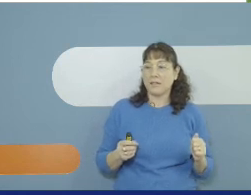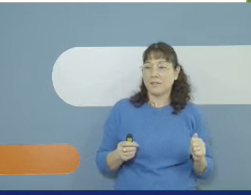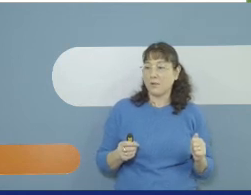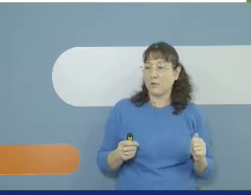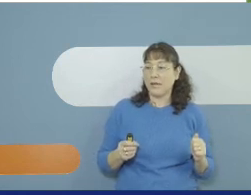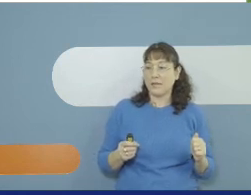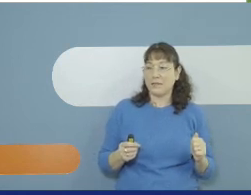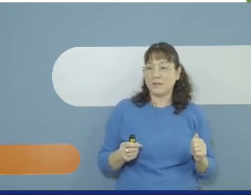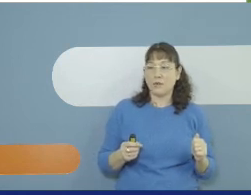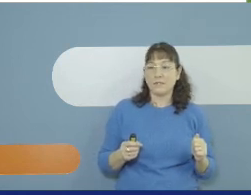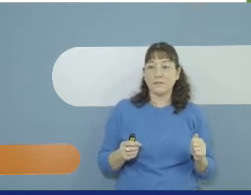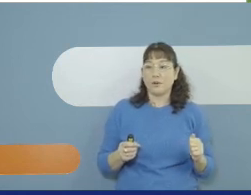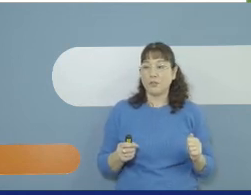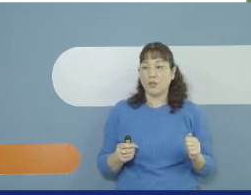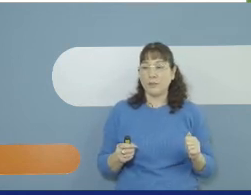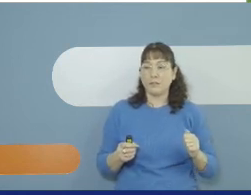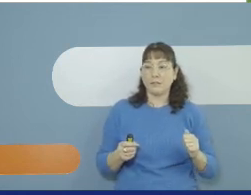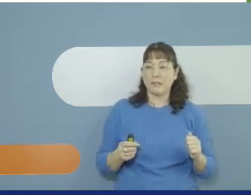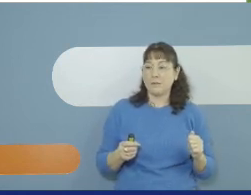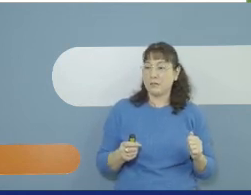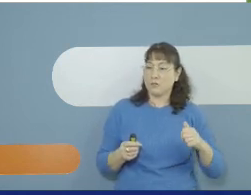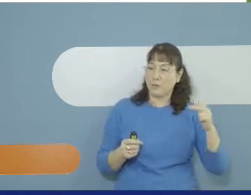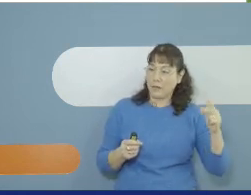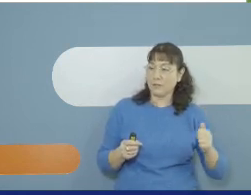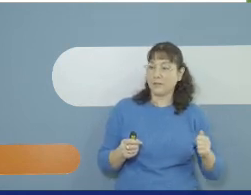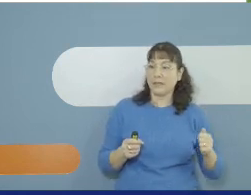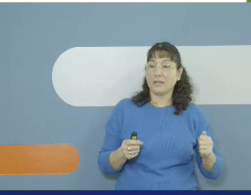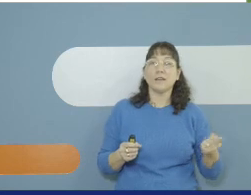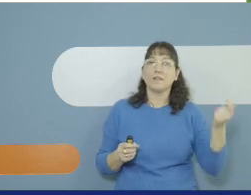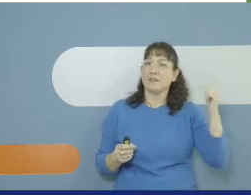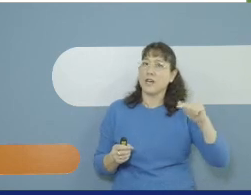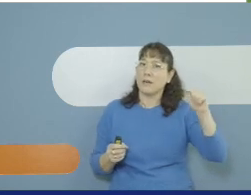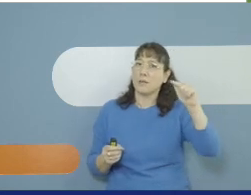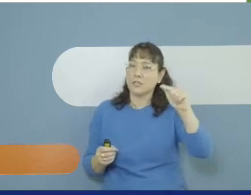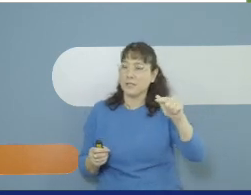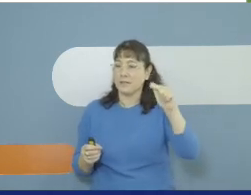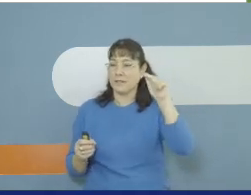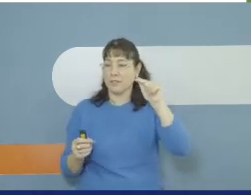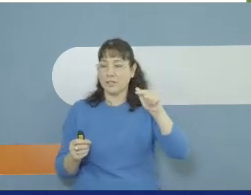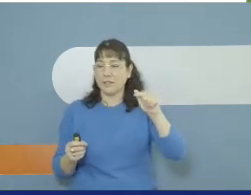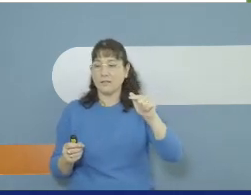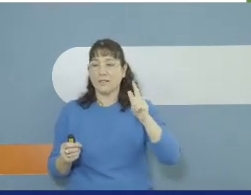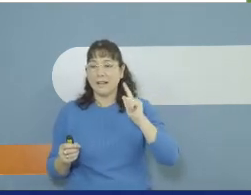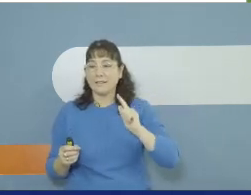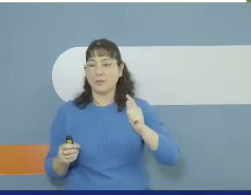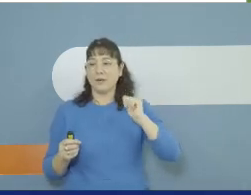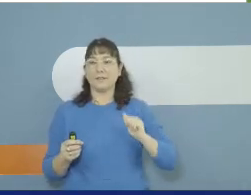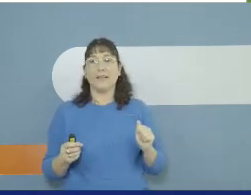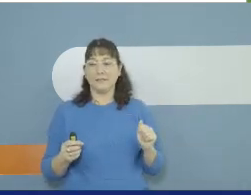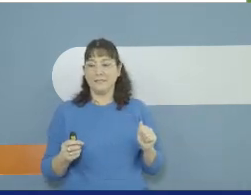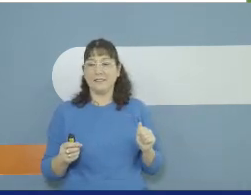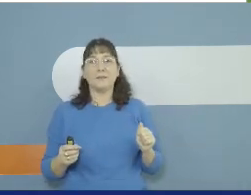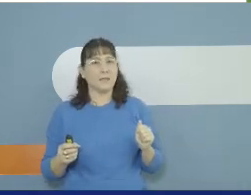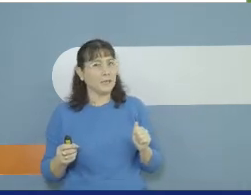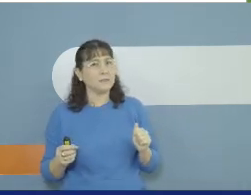אפשר אולי להוסיף עוד כל מיני דברים שהוא פגש בדרך ואפשר גם לשאיר את השיר הטיול